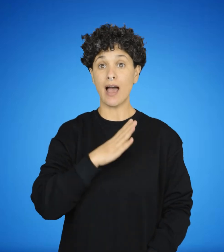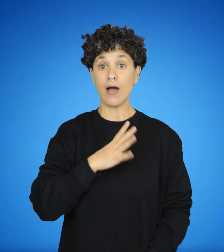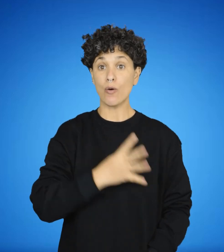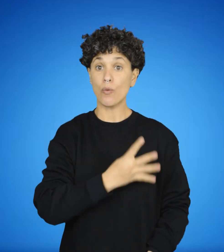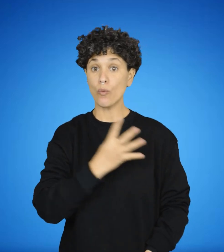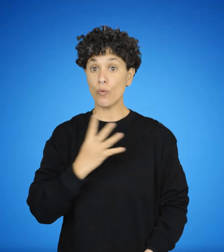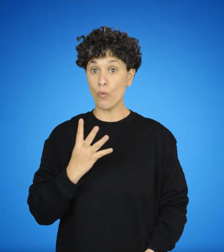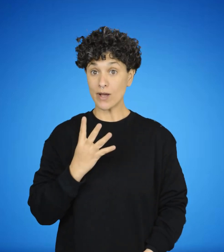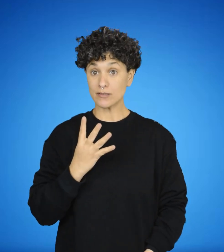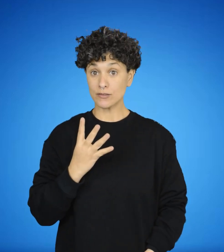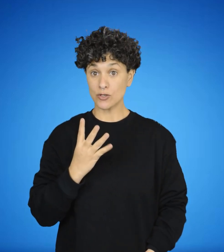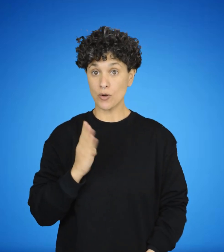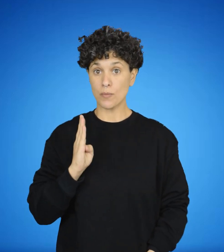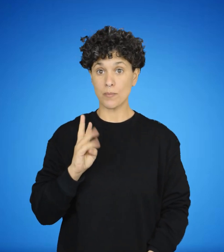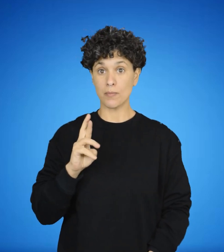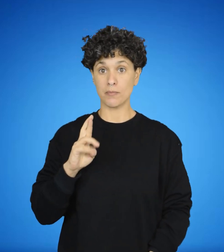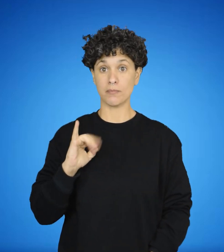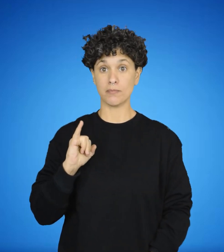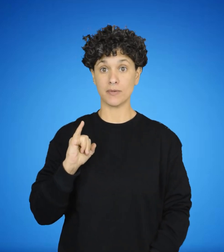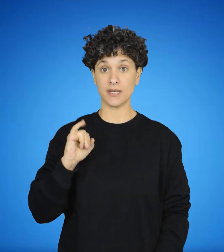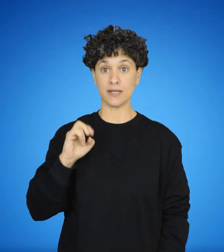Estos principios lógicos son cuatro.